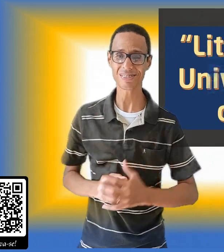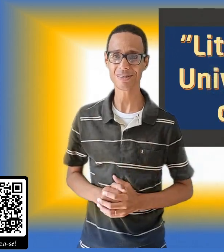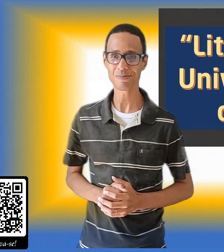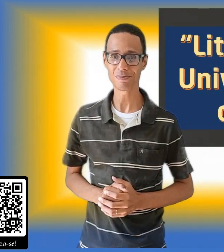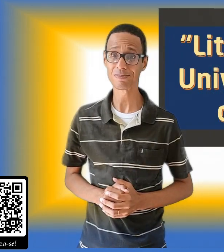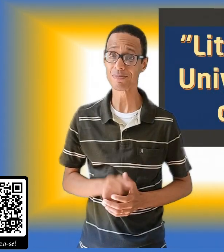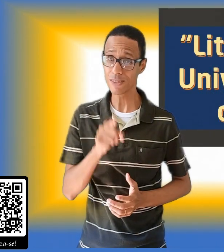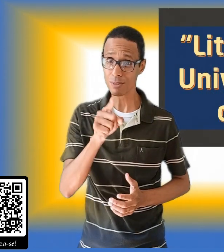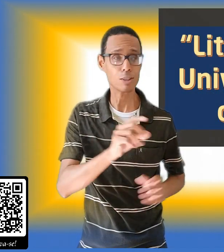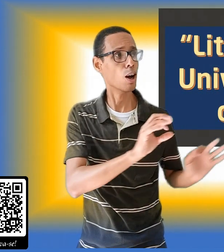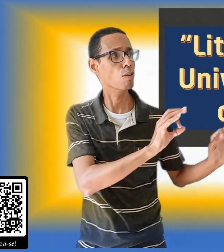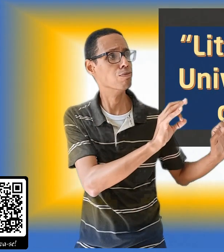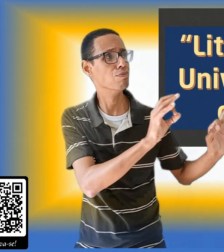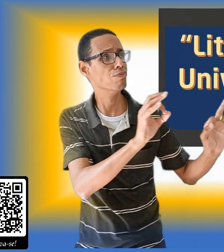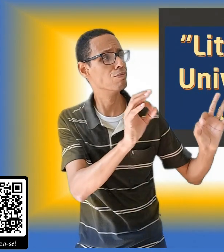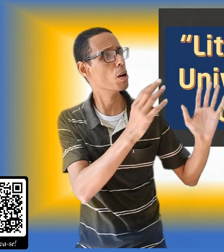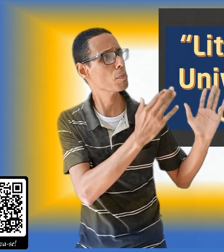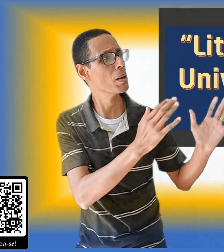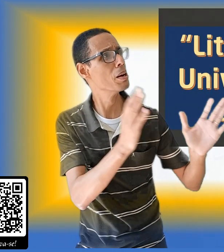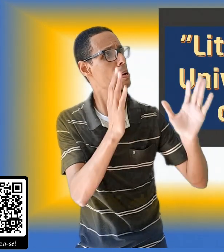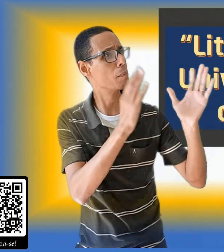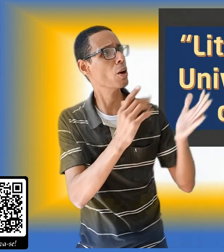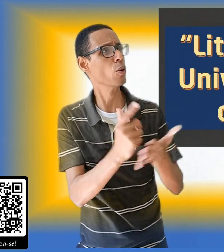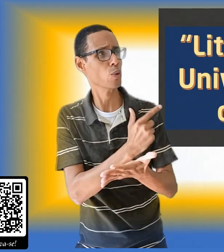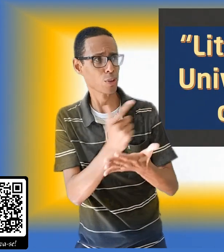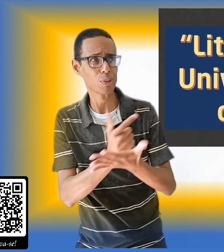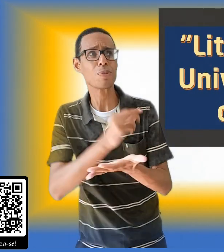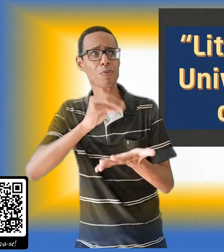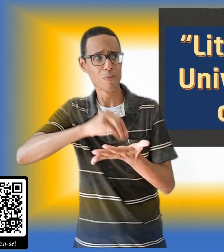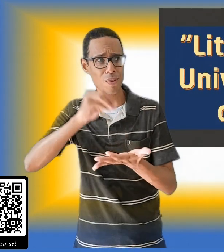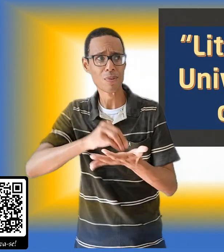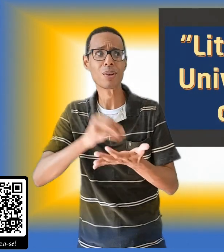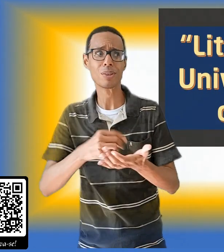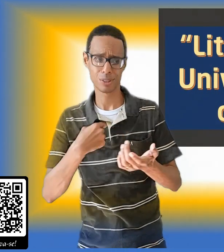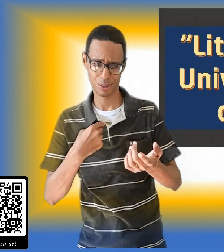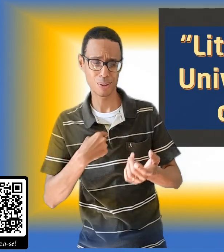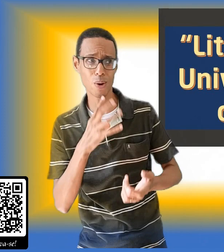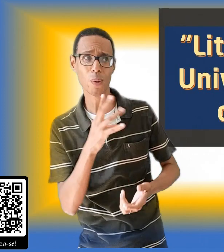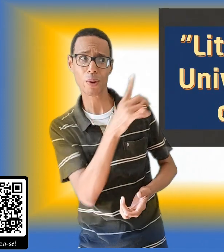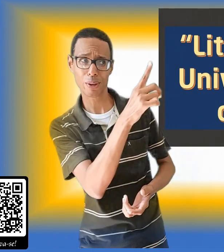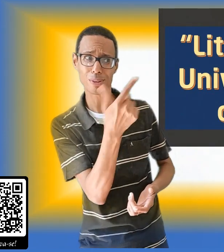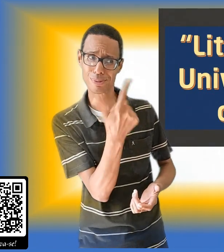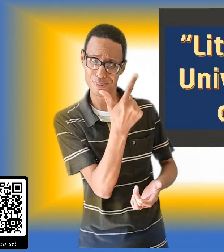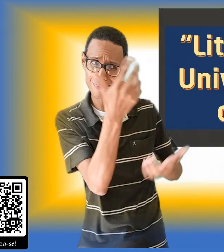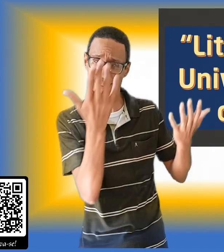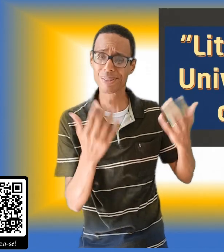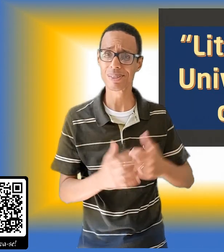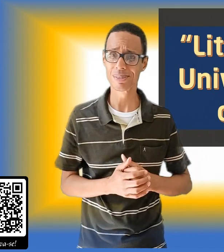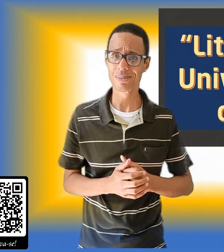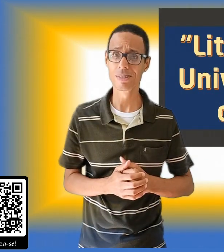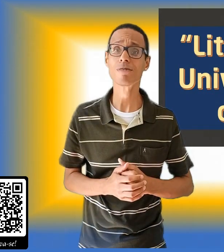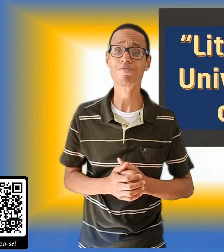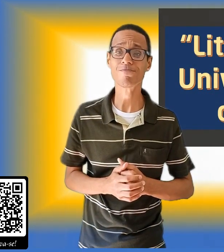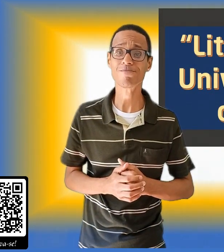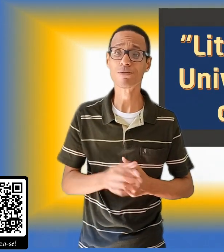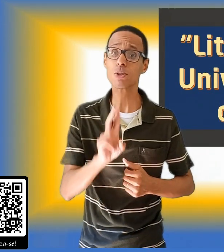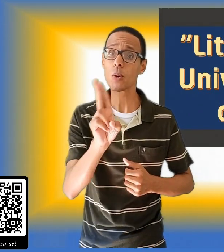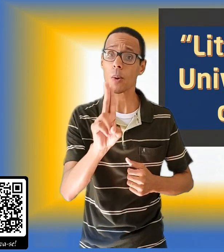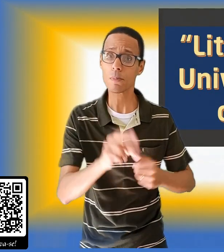ainda não viu aquele livro que você conhece passar por aqui, coloque o nome dele nos comentários e na próxima